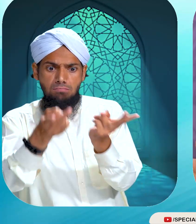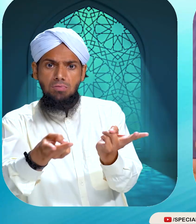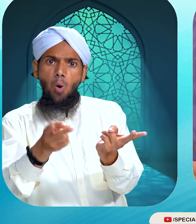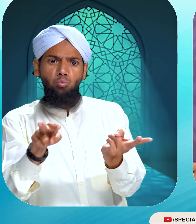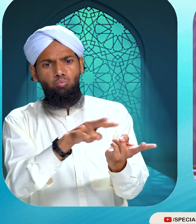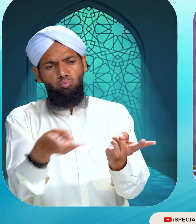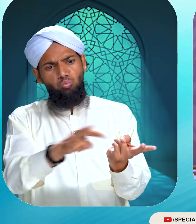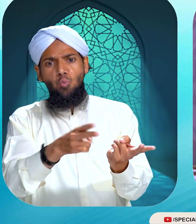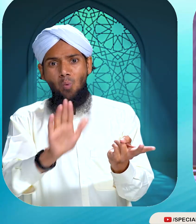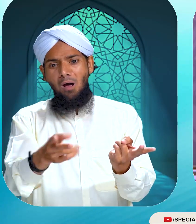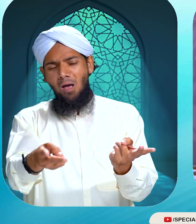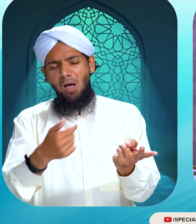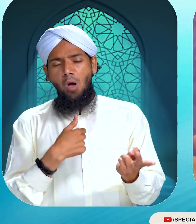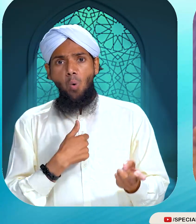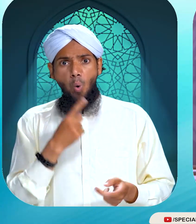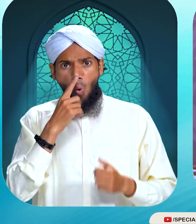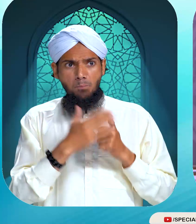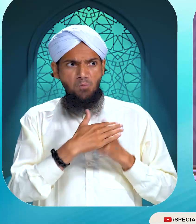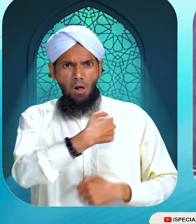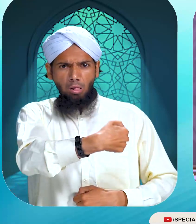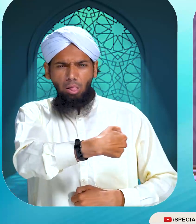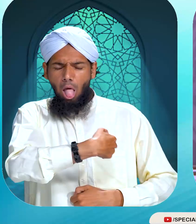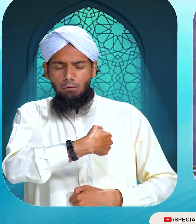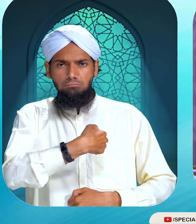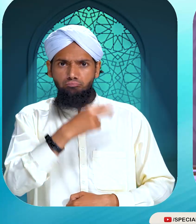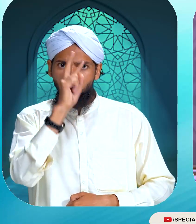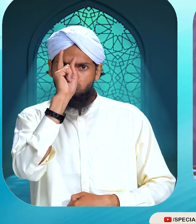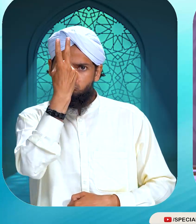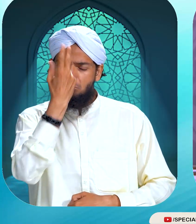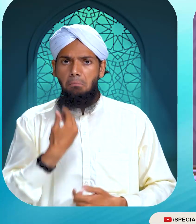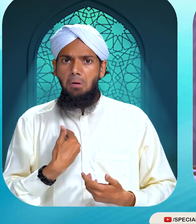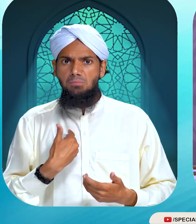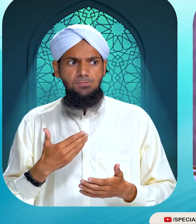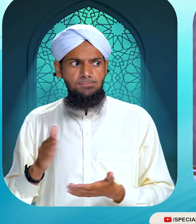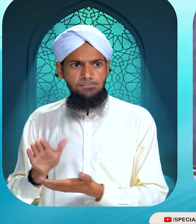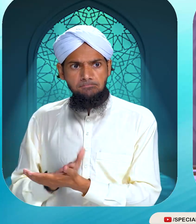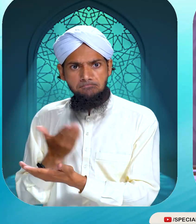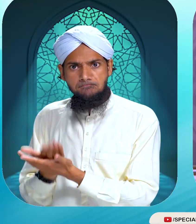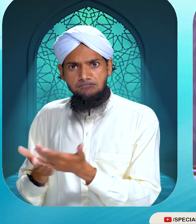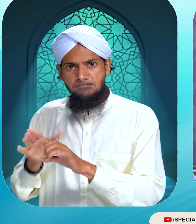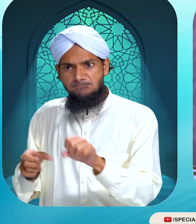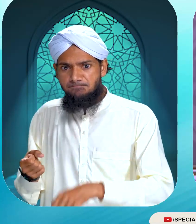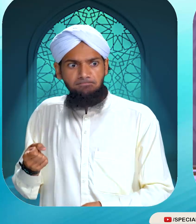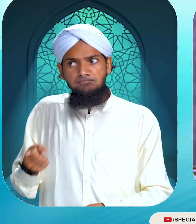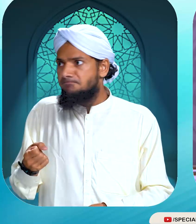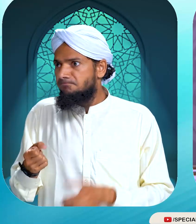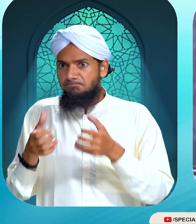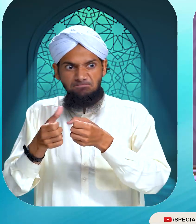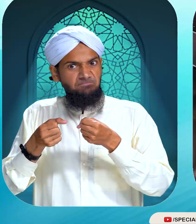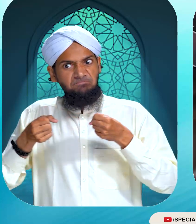تھا ایک طرف بچے کا بستر ایک طرف مہمان کا بستر تھا بیوی کی باتوں میں آخر کار وہ آئی گیا خنجر تیز کیا